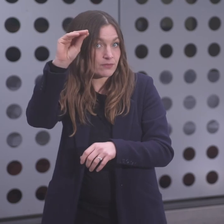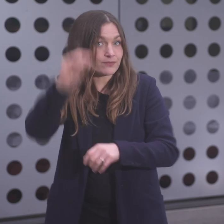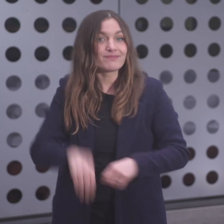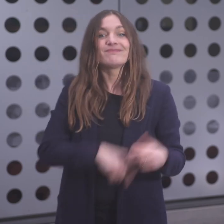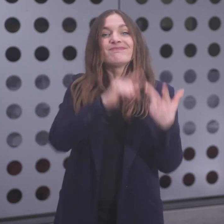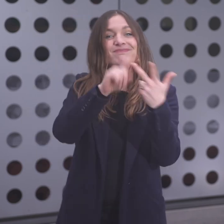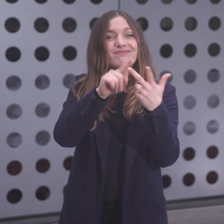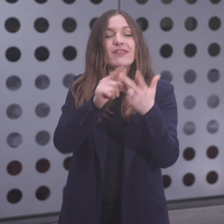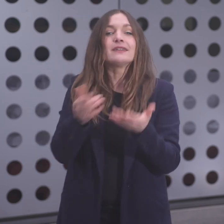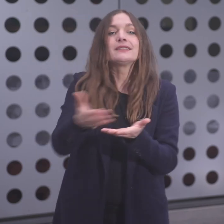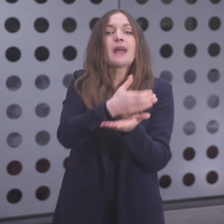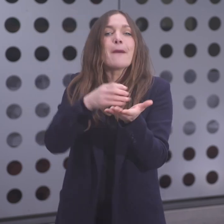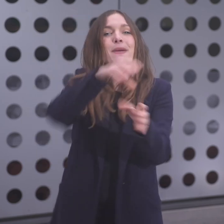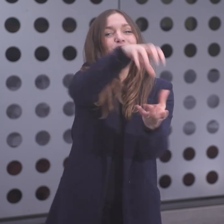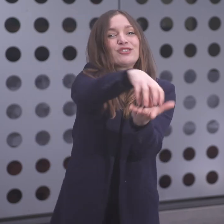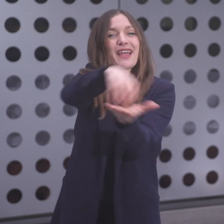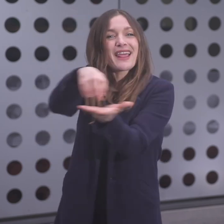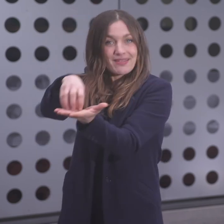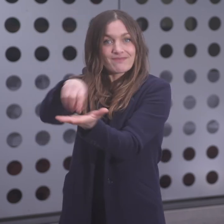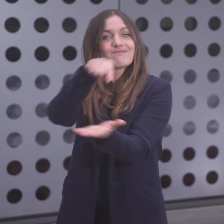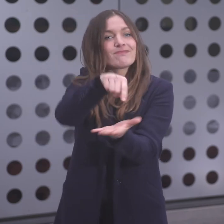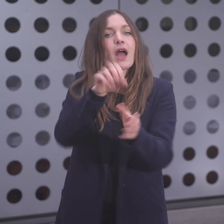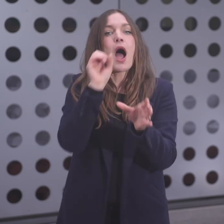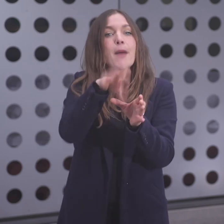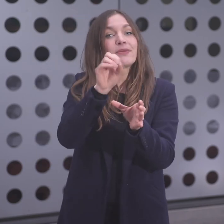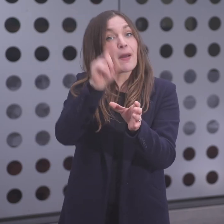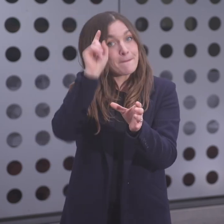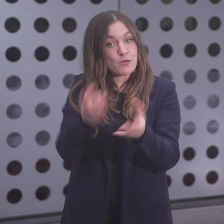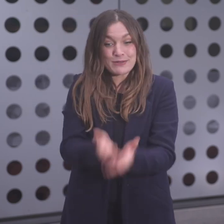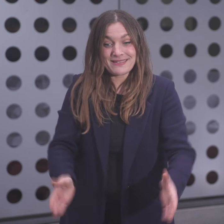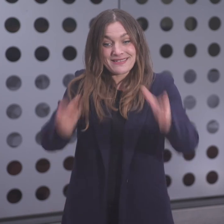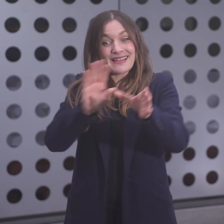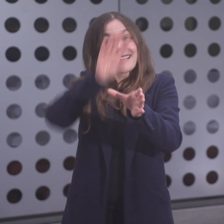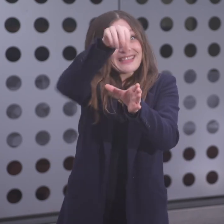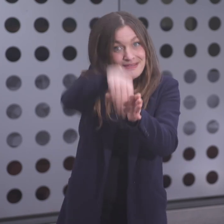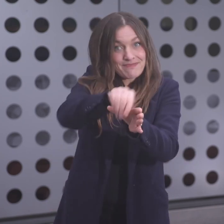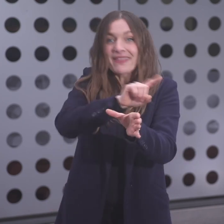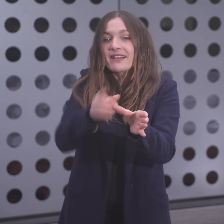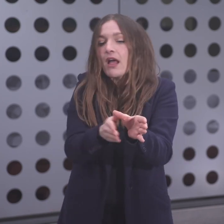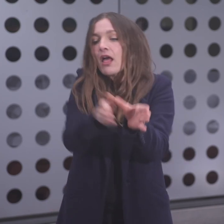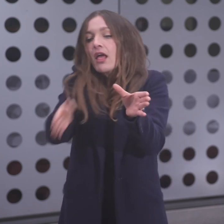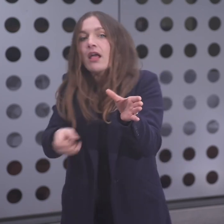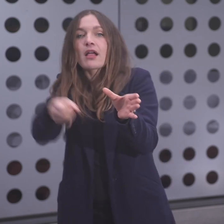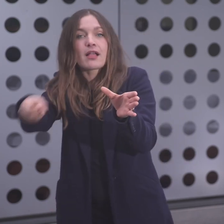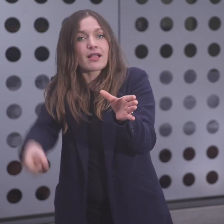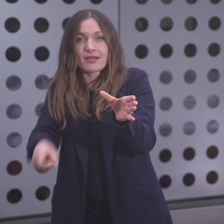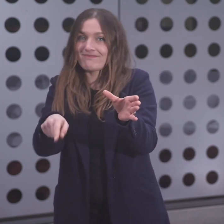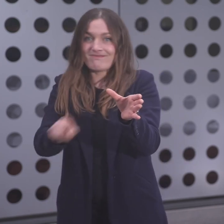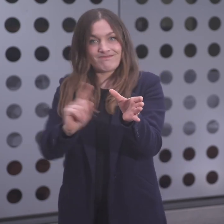Abfall muss immer in die Behälter der Sammelstellen entsorgt werden. Es darf nicht neben die Behälter gestellt werden.